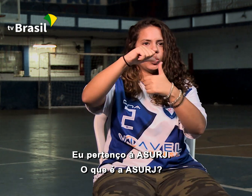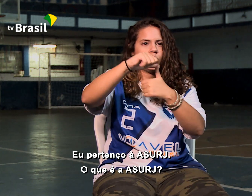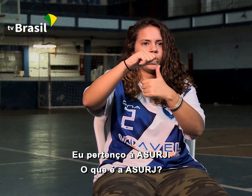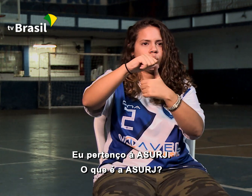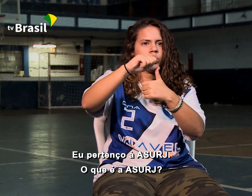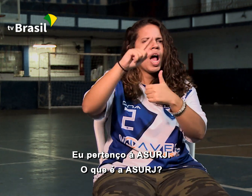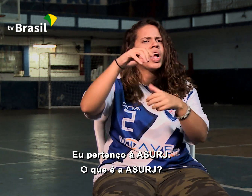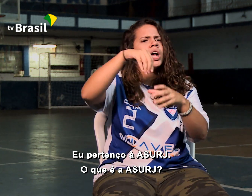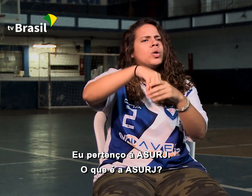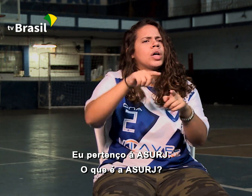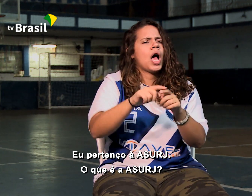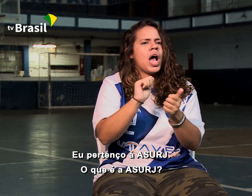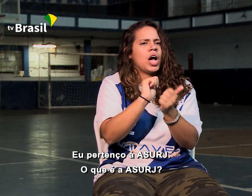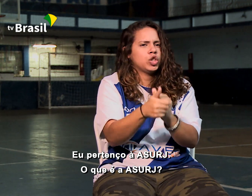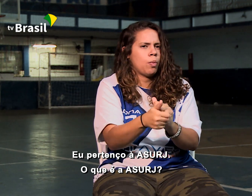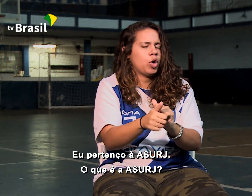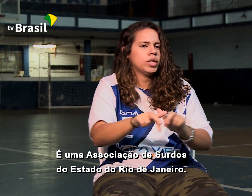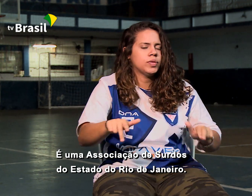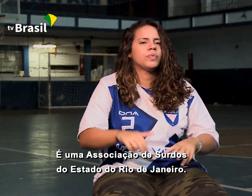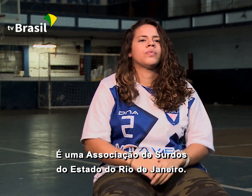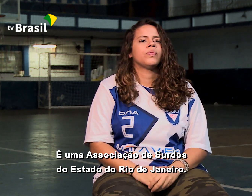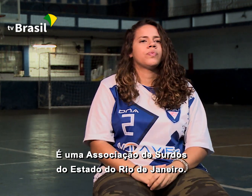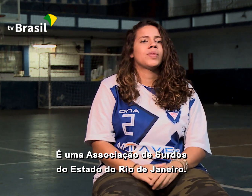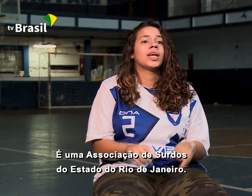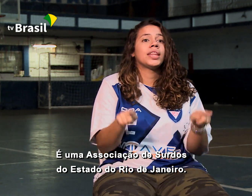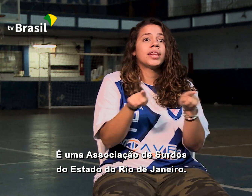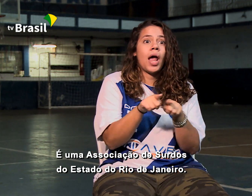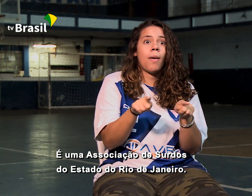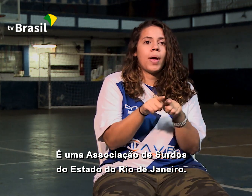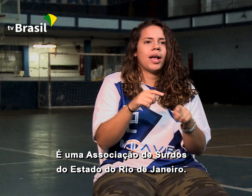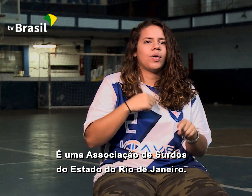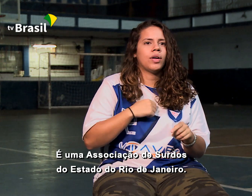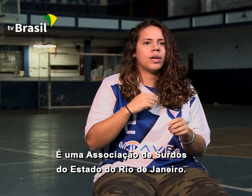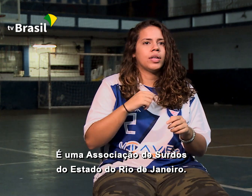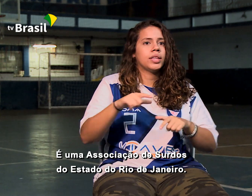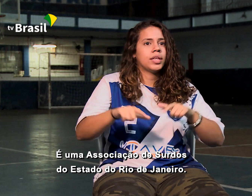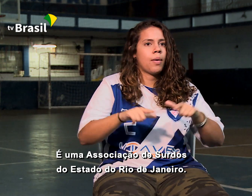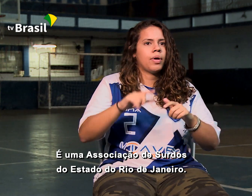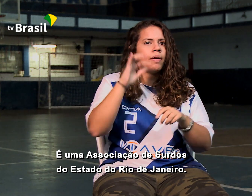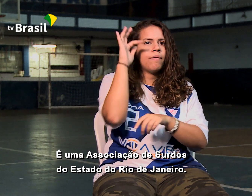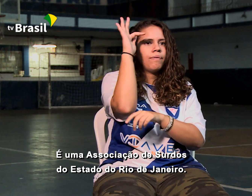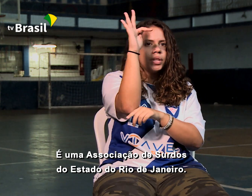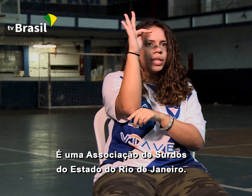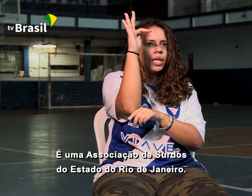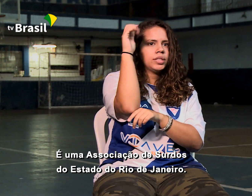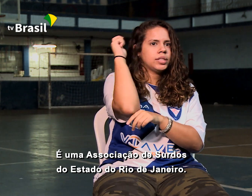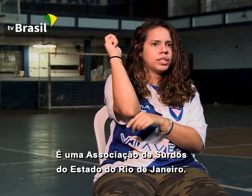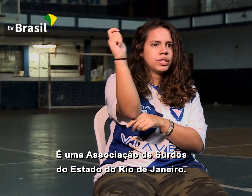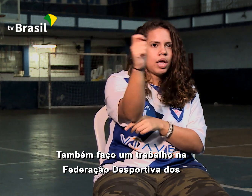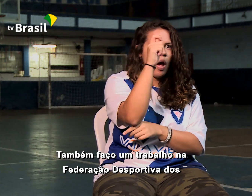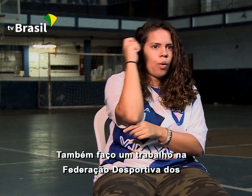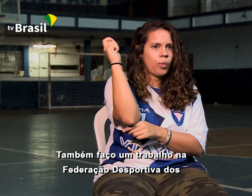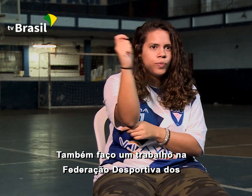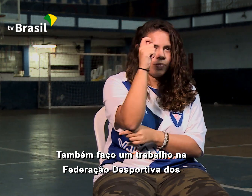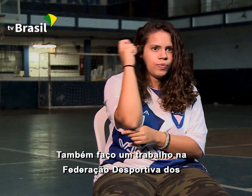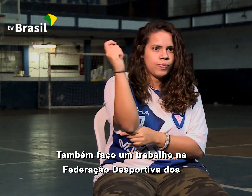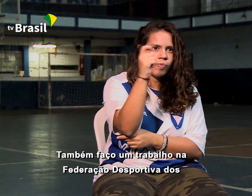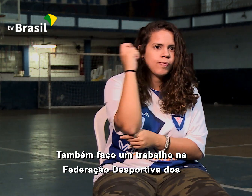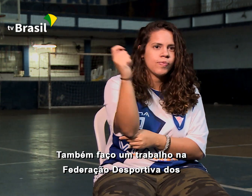Surge. O que é a Surge? É uma associação de surdos do estado do Rio de Janeiro. Também faço um trabalho na